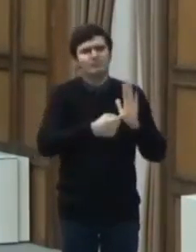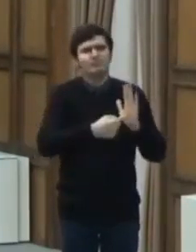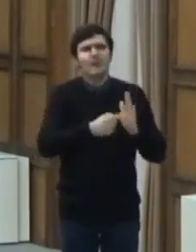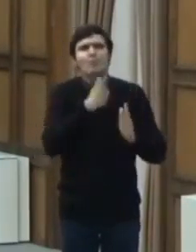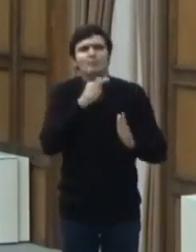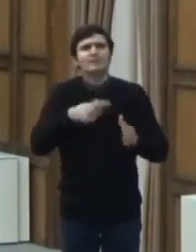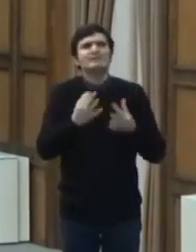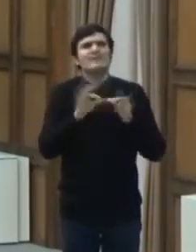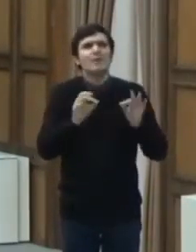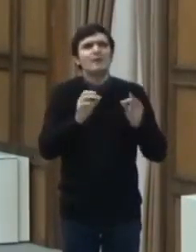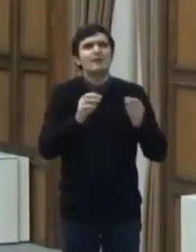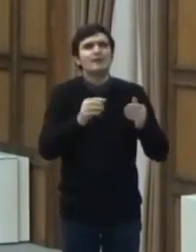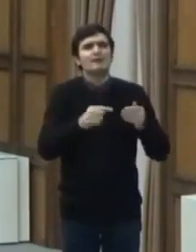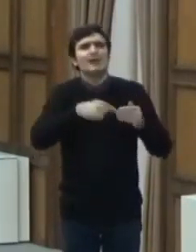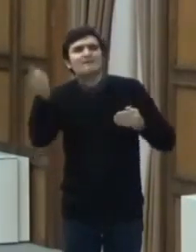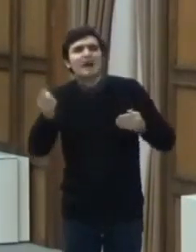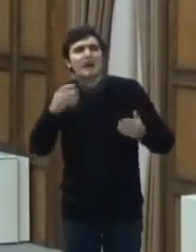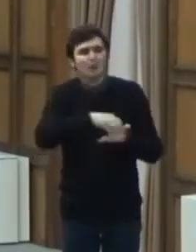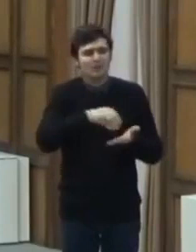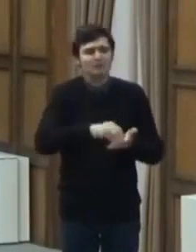vor vedea la publicare.